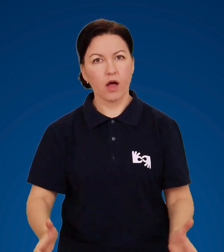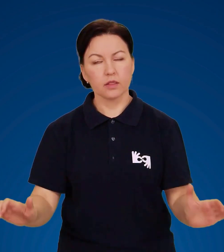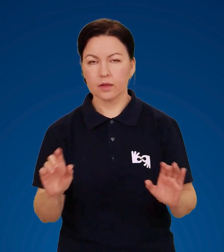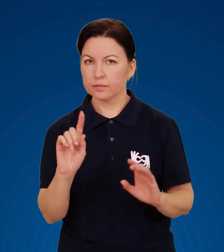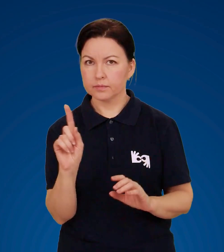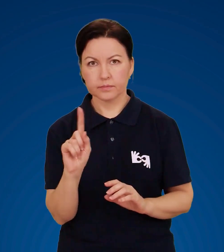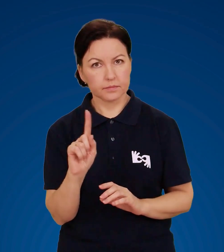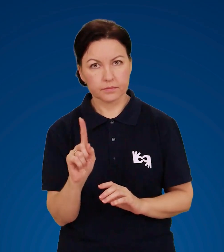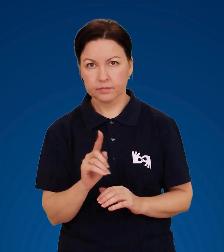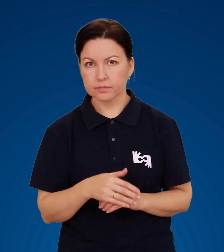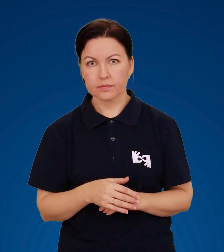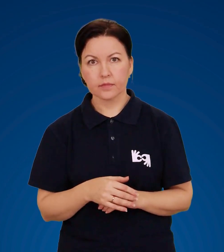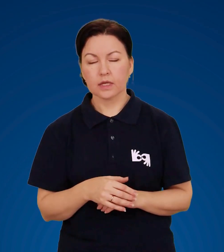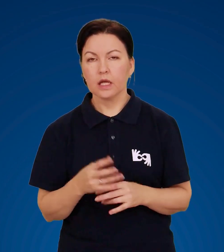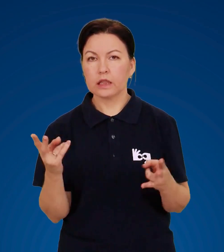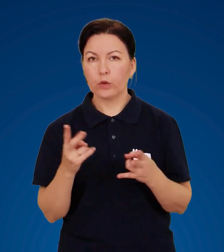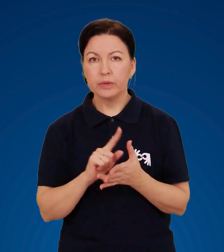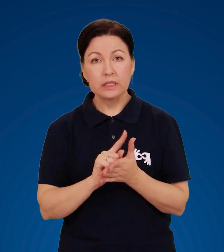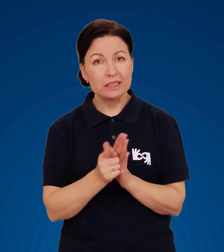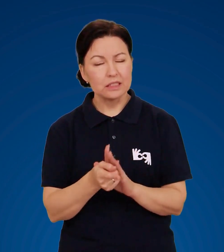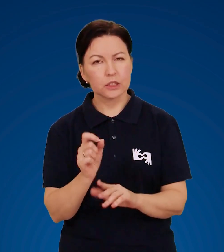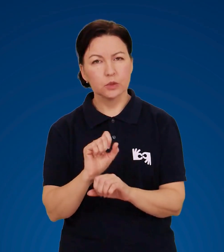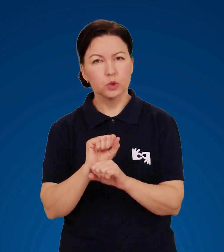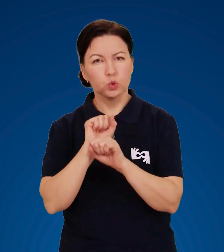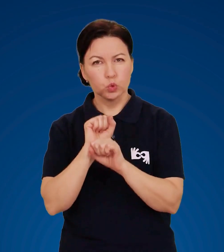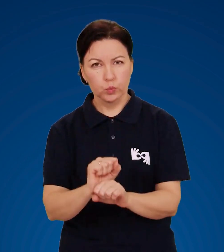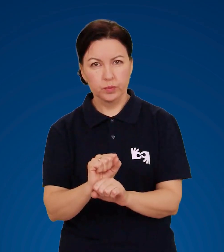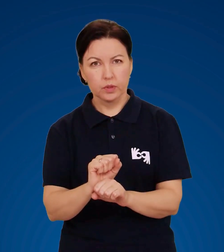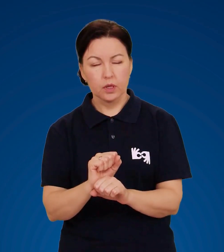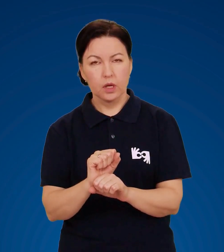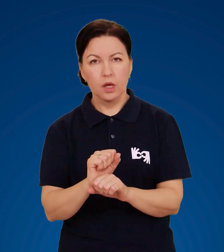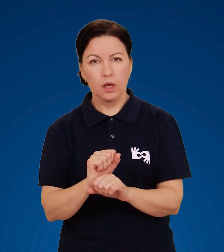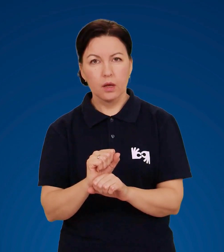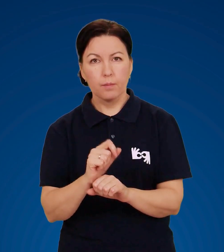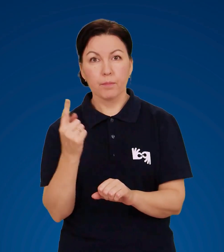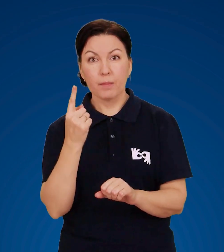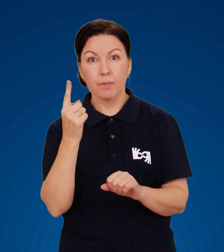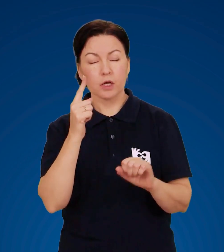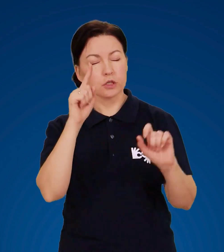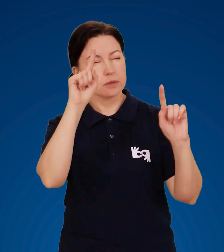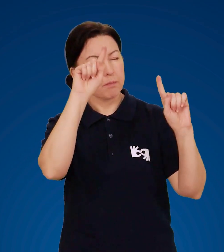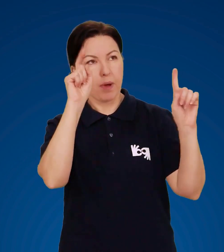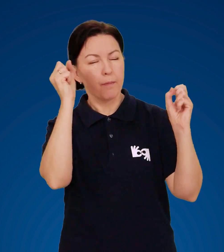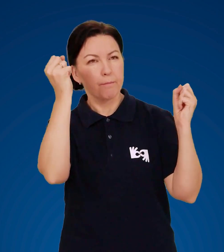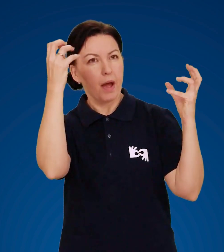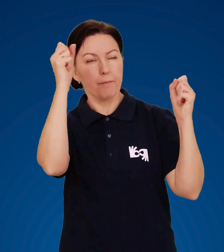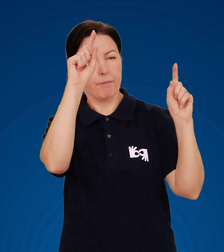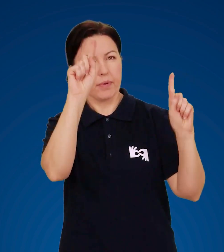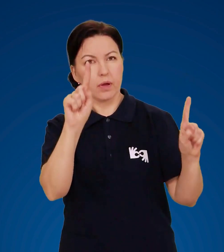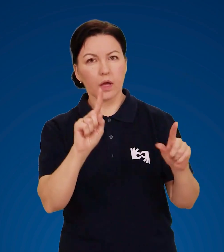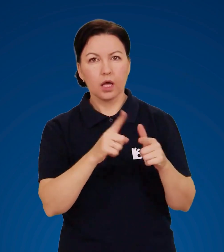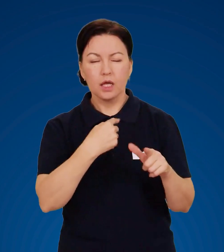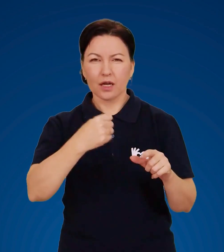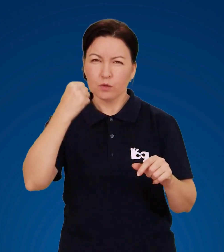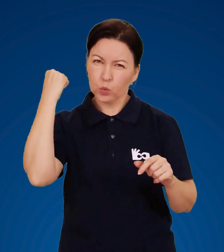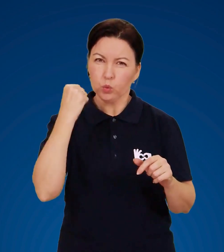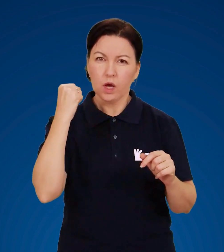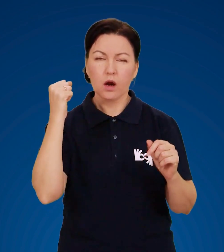митися у ваннах. Необхідно негайно припинити це при перших спалахах блискавиць чи